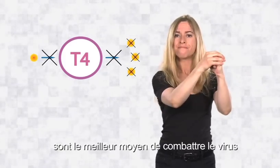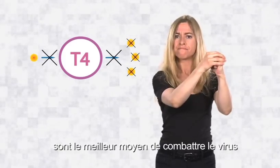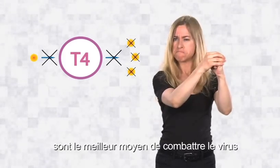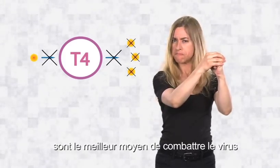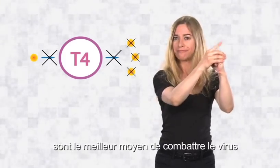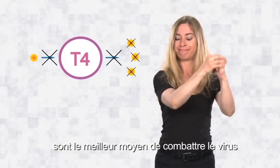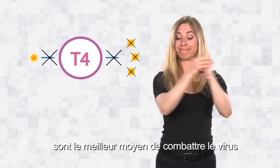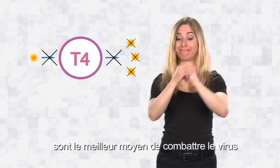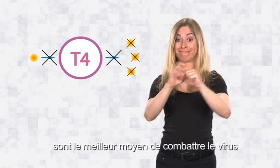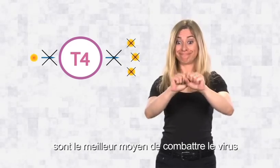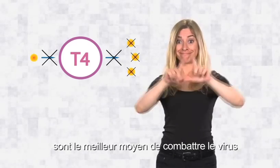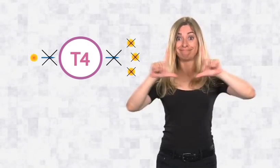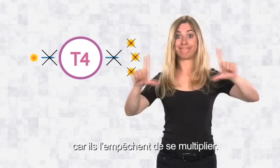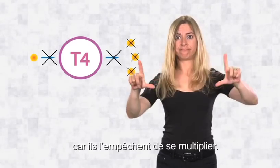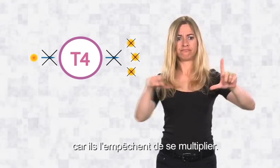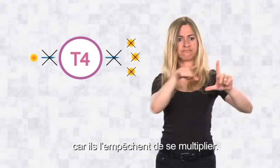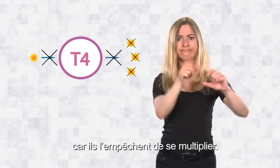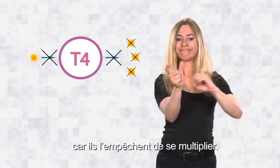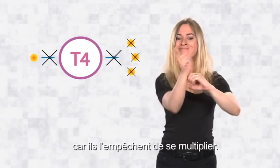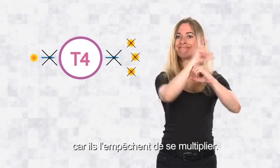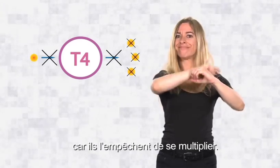moyen de combattre le virus, car ils l'empêchent de se multiplier.